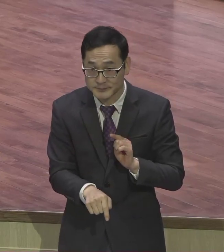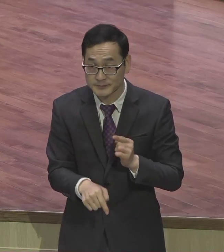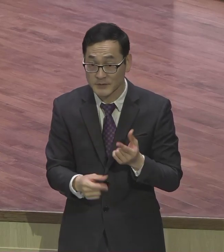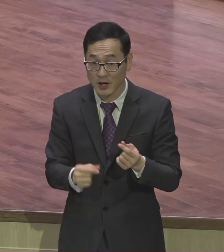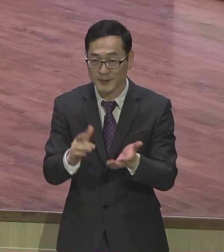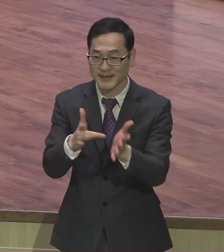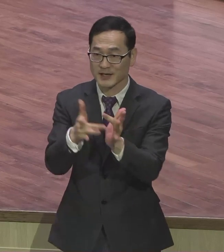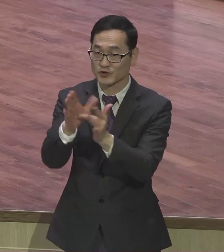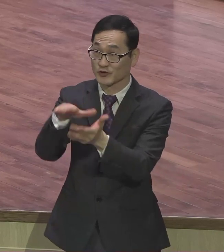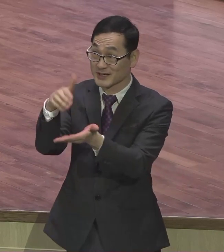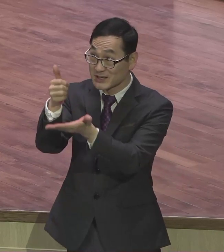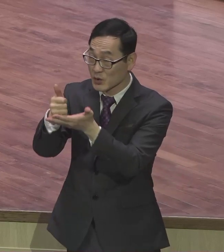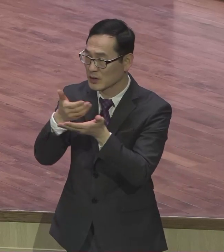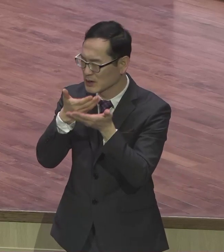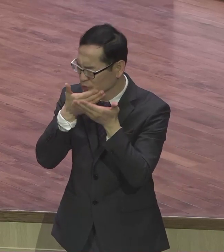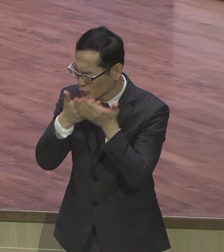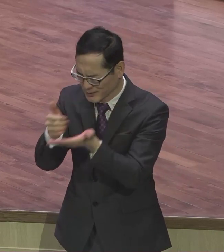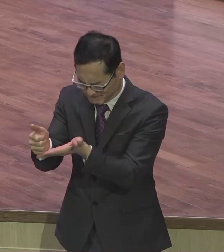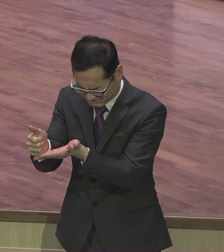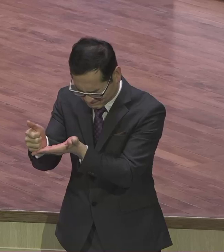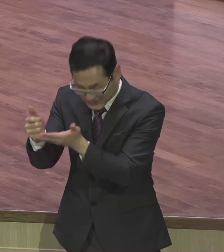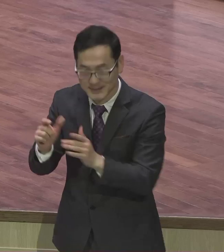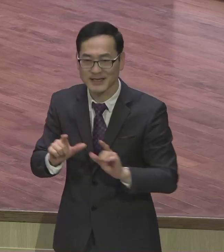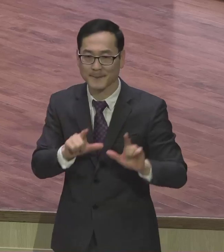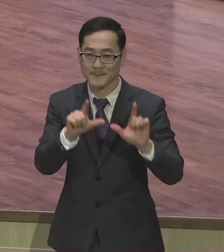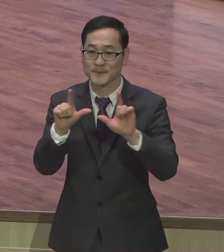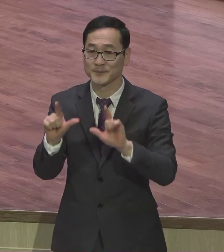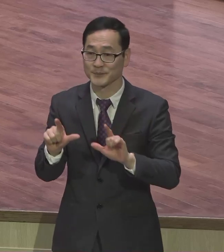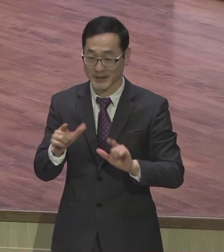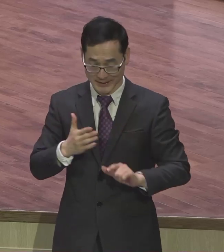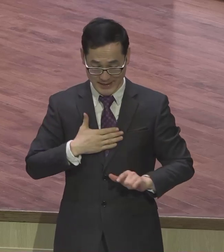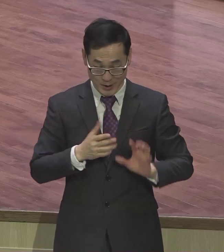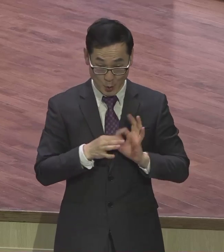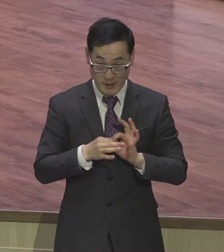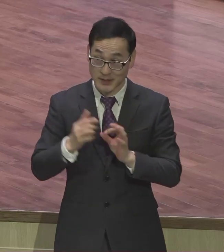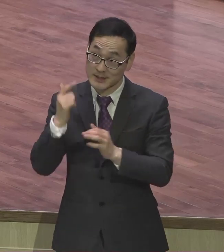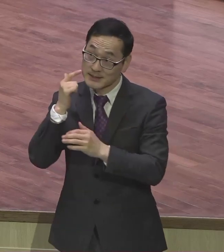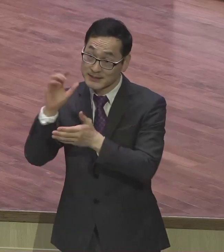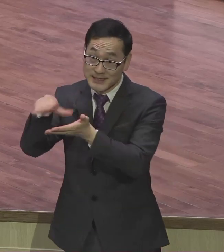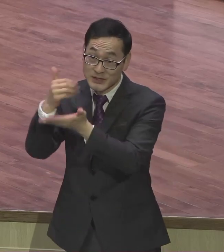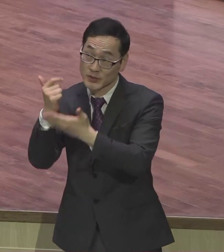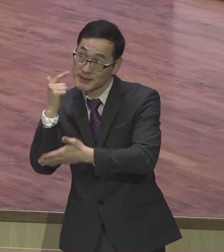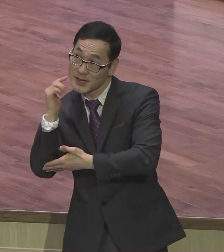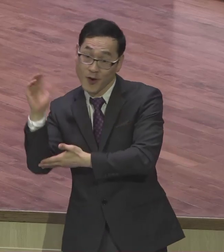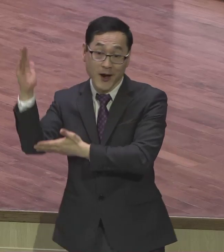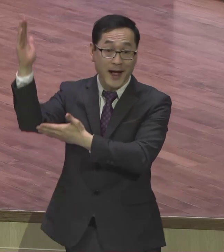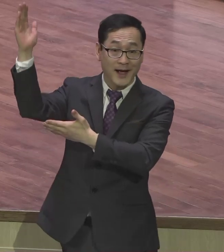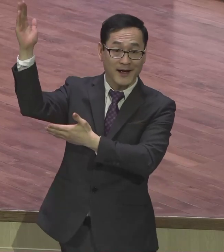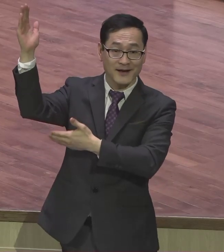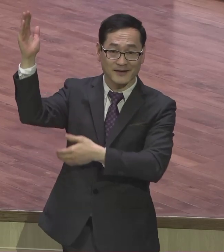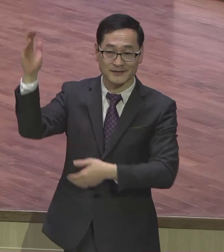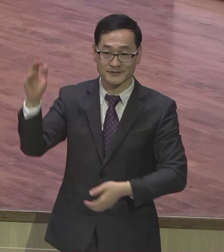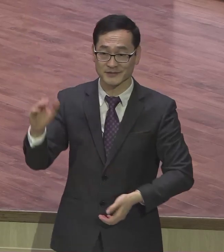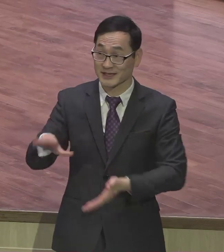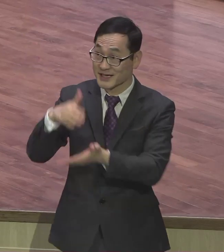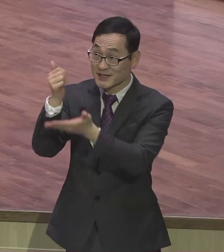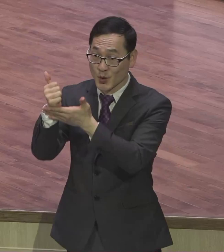종기하게 하는 삶 나를 통해서 그리스도가 드러나는 삶 나를 통해서 그리스도가 영향이 입혀지는